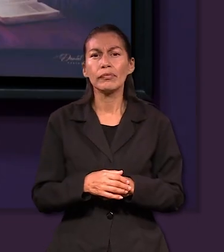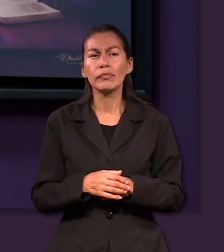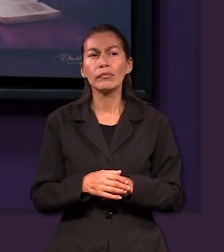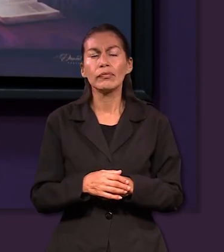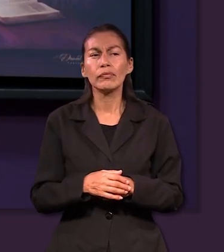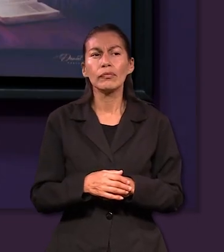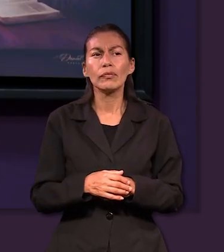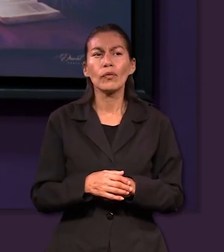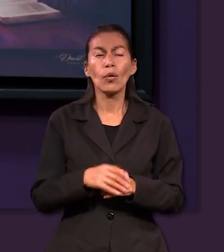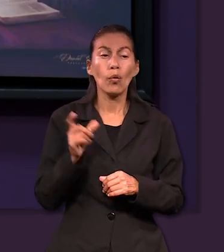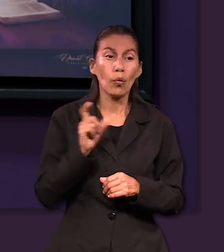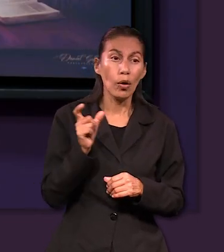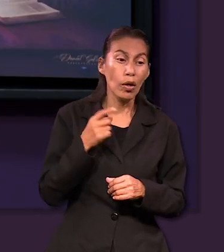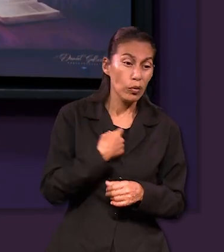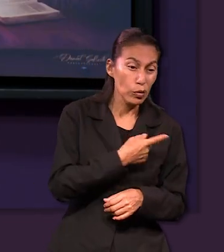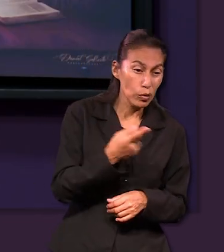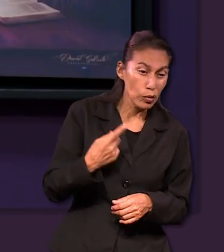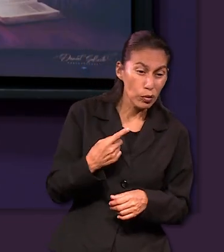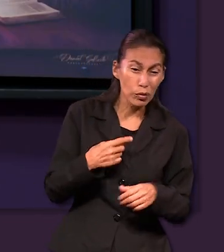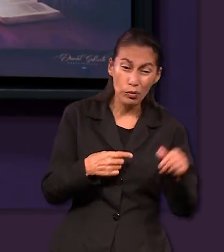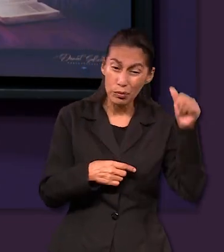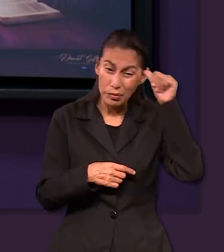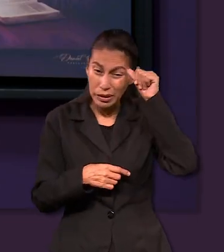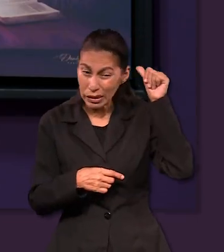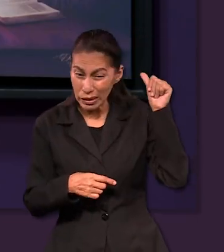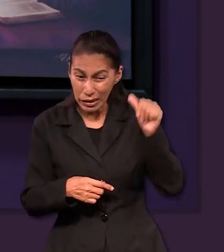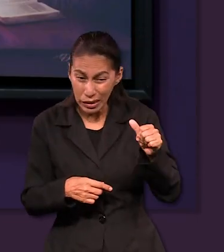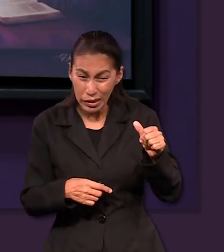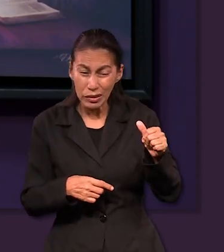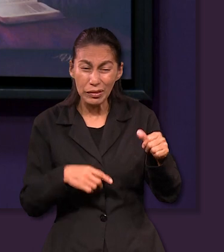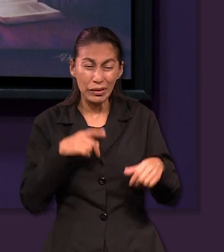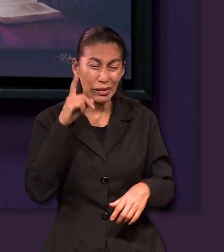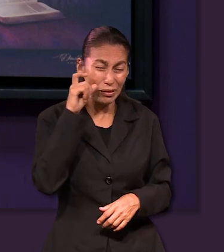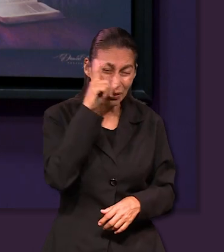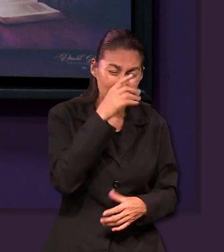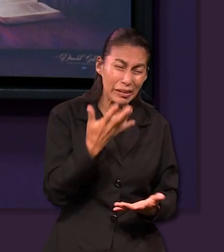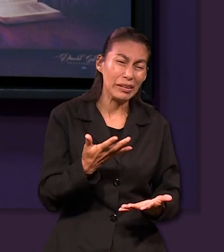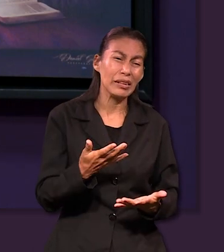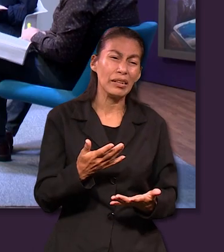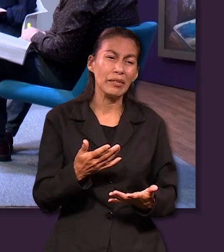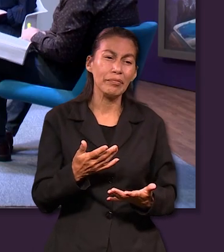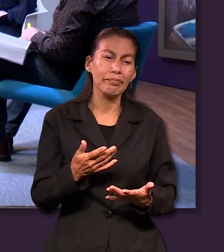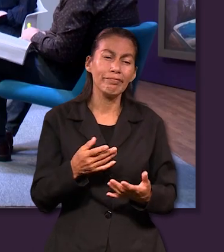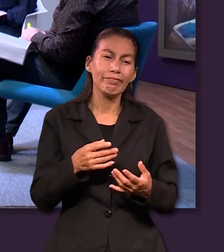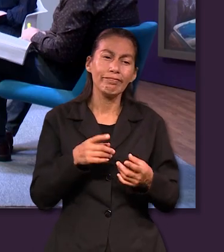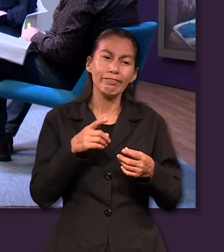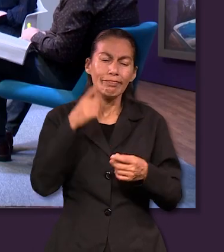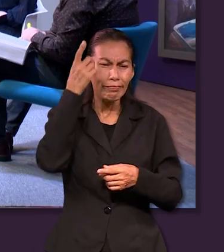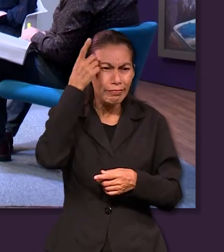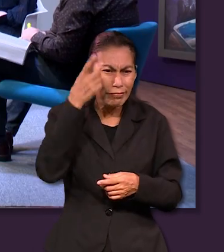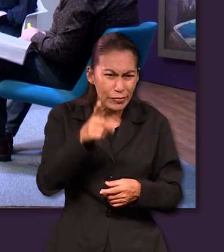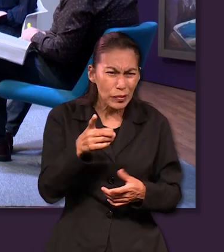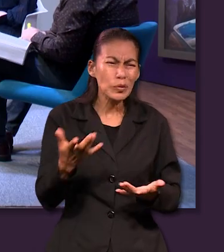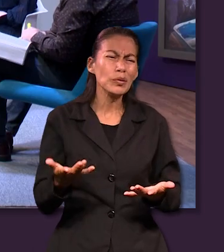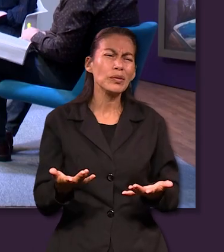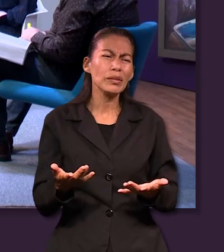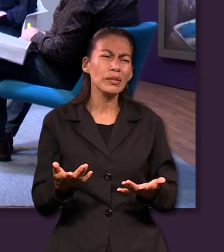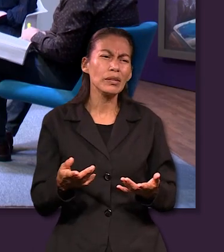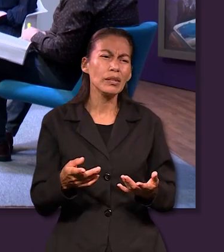compartir para esta lección es que dentro del proceso cuando nosotros estamos en pecado es justamente eso la cuestión